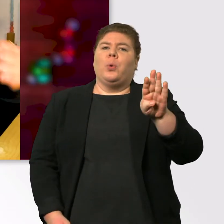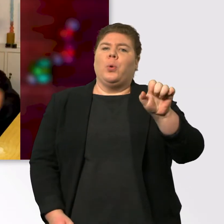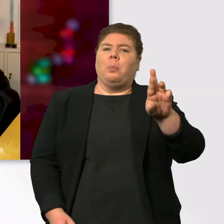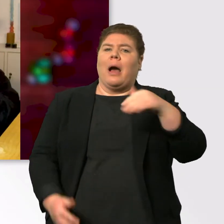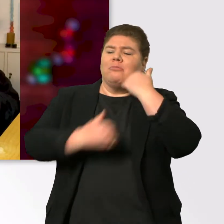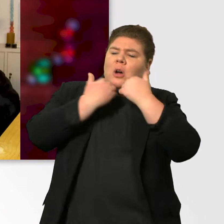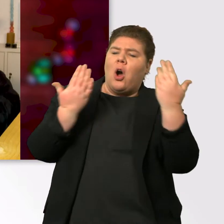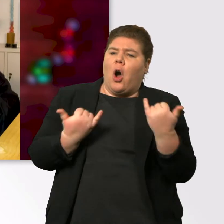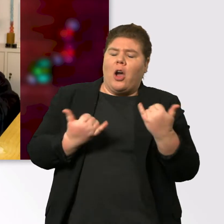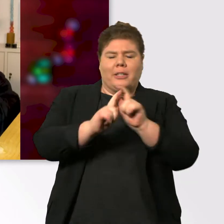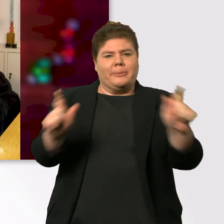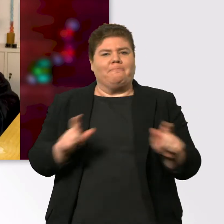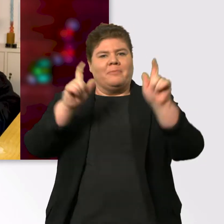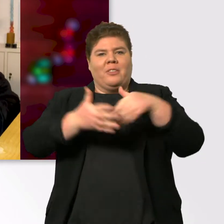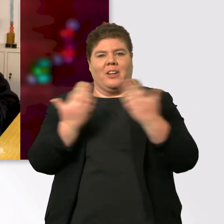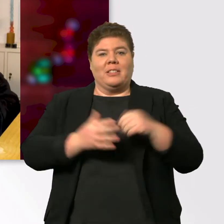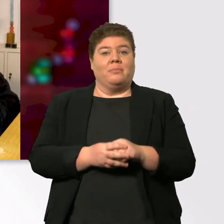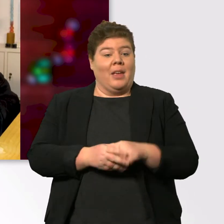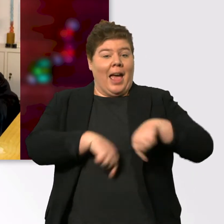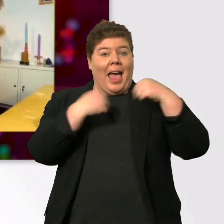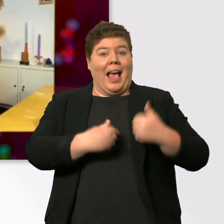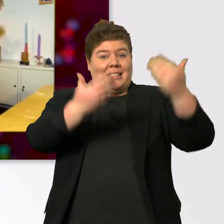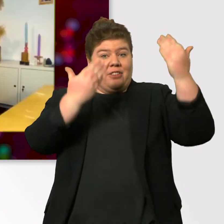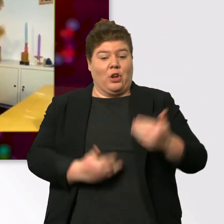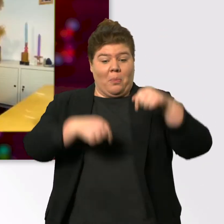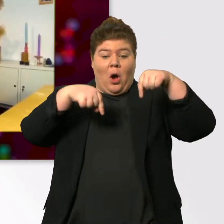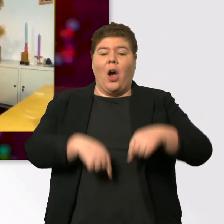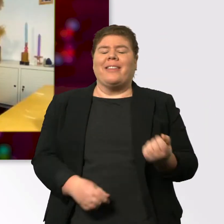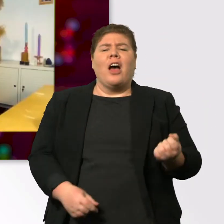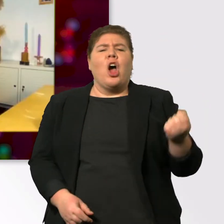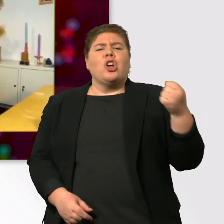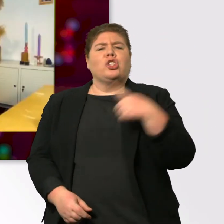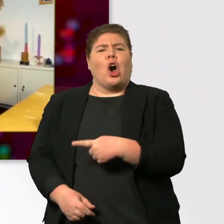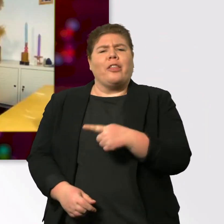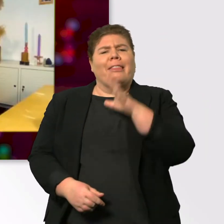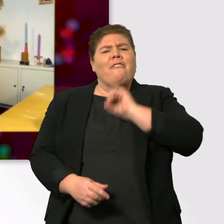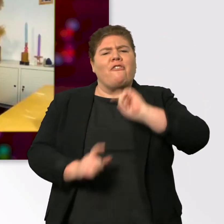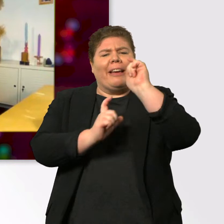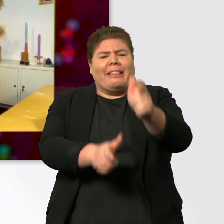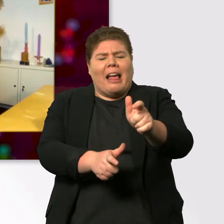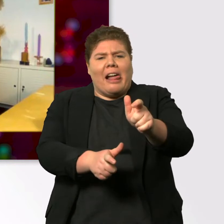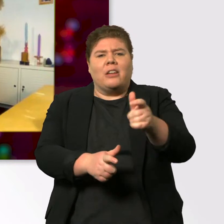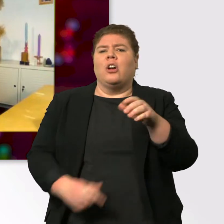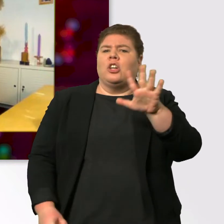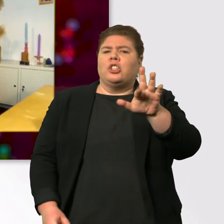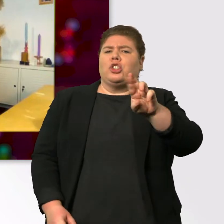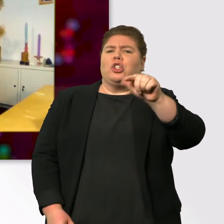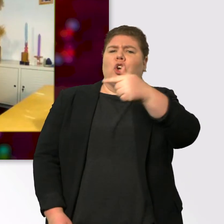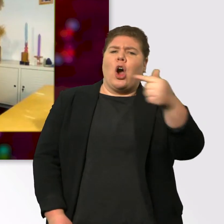Herzlich willkommen zu unserem Schrottwichtel-Video. Wir Schrottwichteln heute. Das bedeutet, wir schauen zu Hause, was bei uns